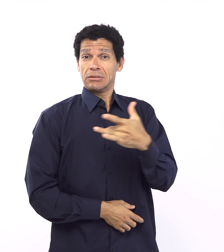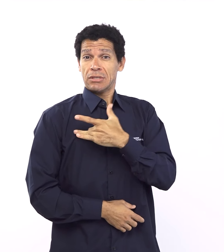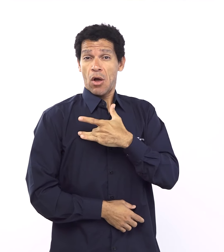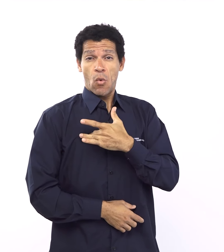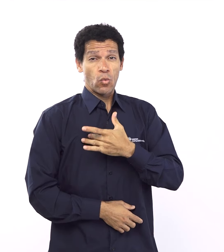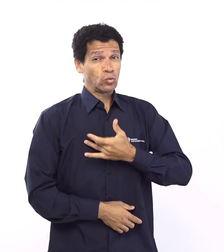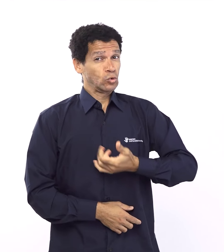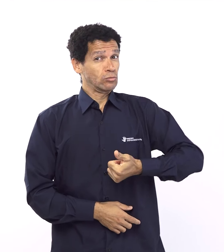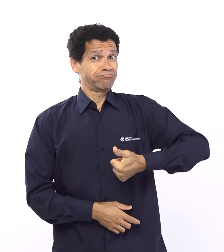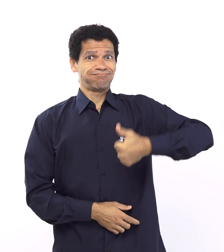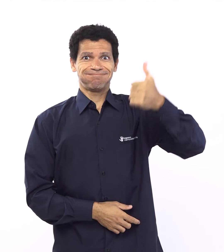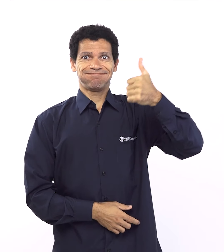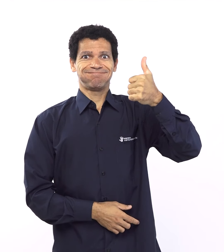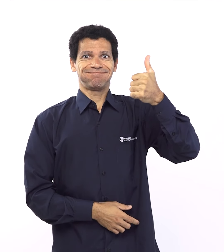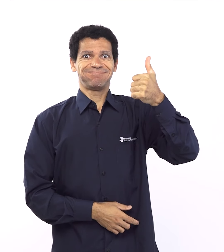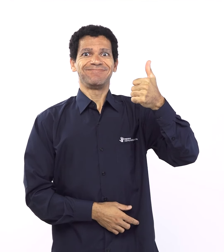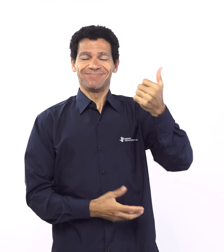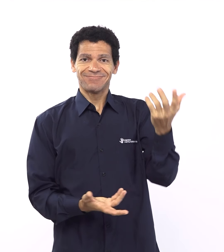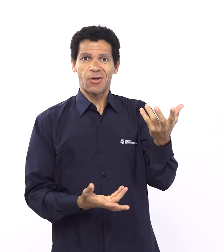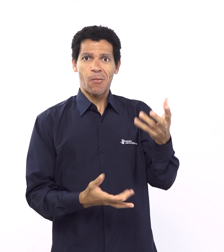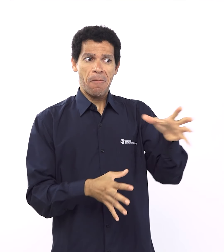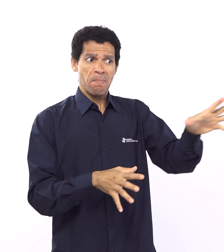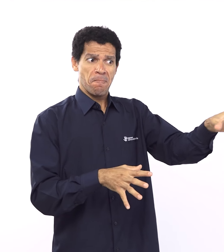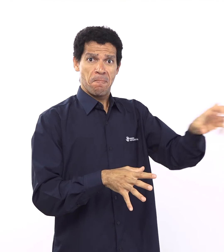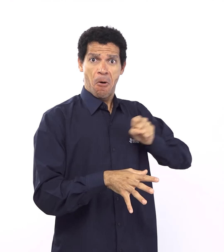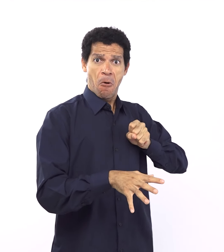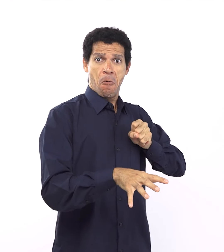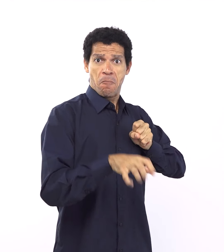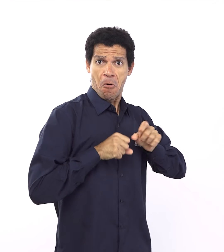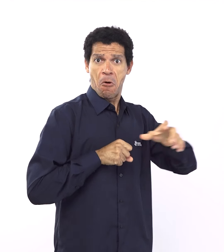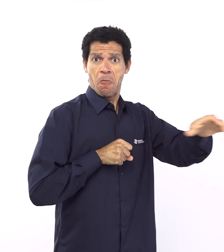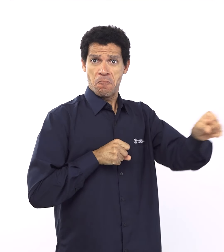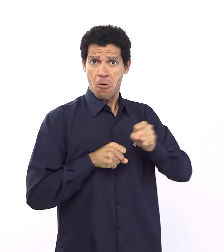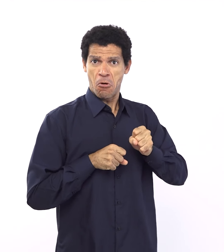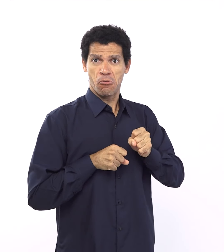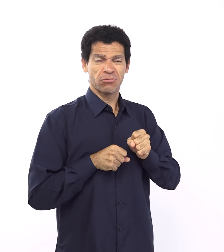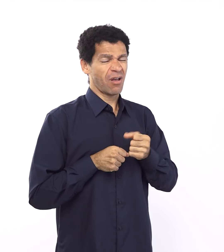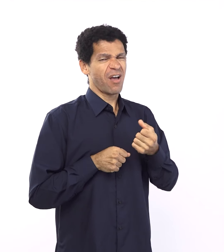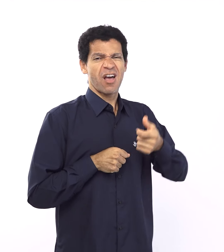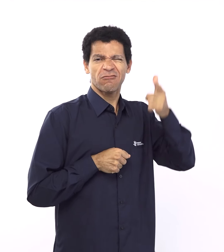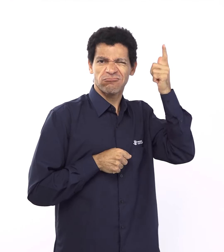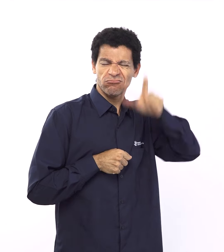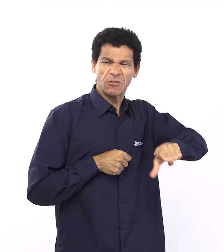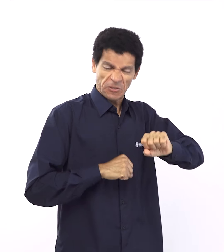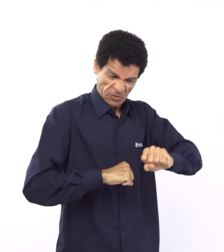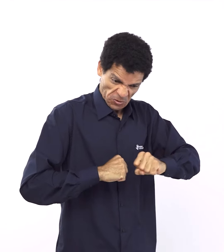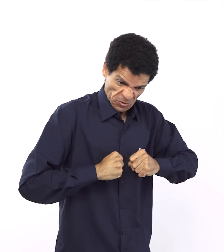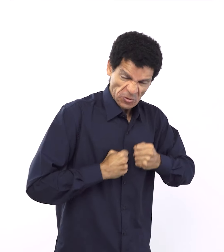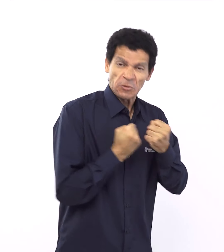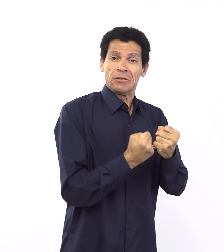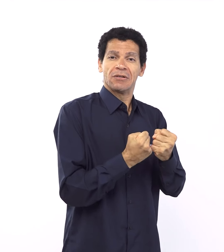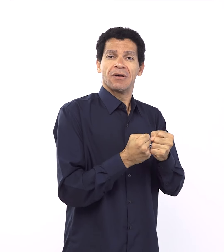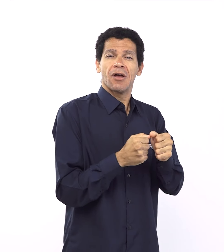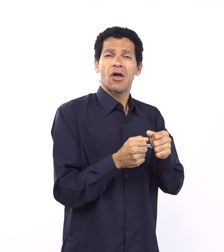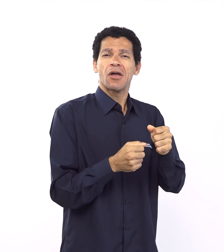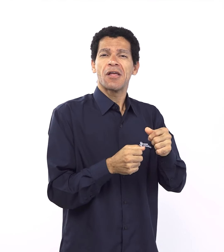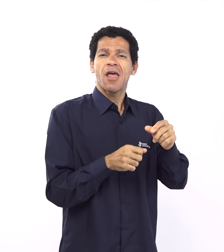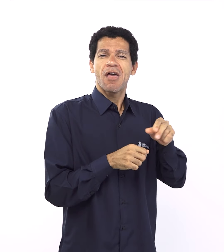mundo inteiro. Eu acho que a gente nem conseguiria ter uma noção tão grande disso antes da Covid, né? E a gente vê